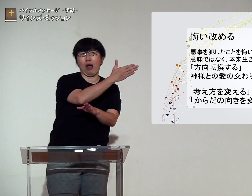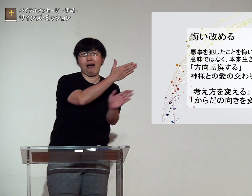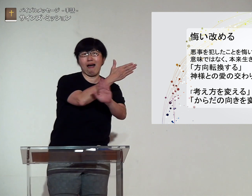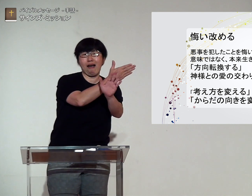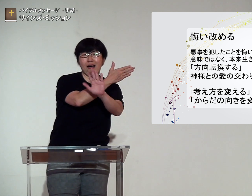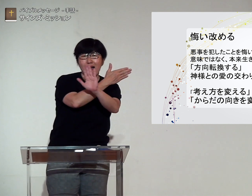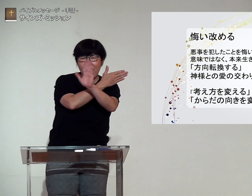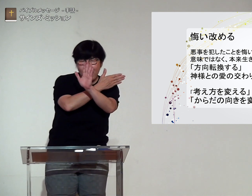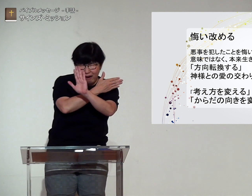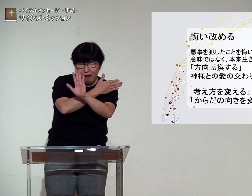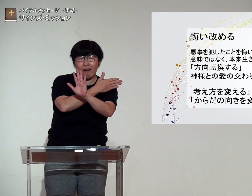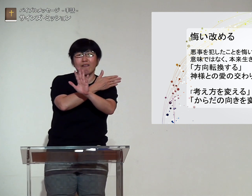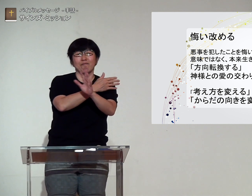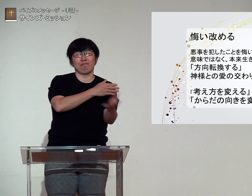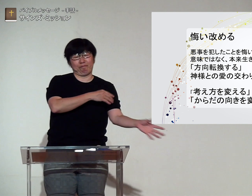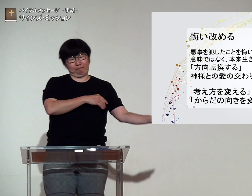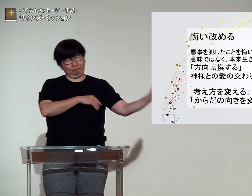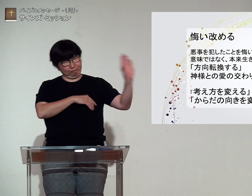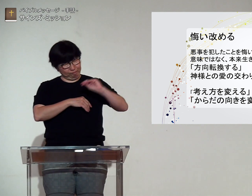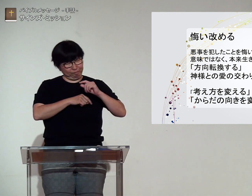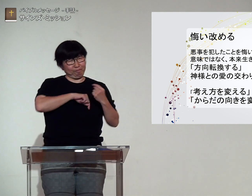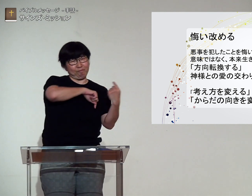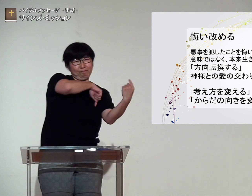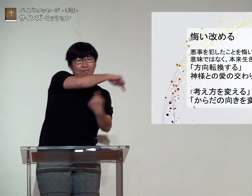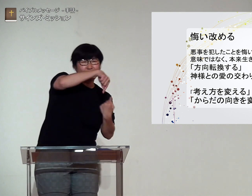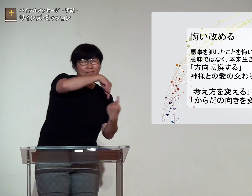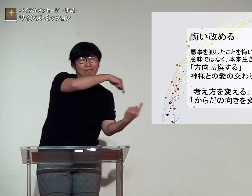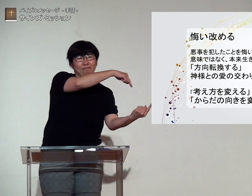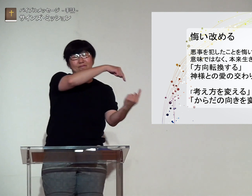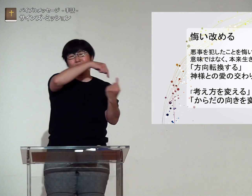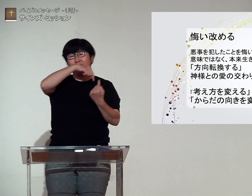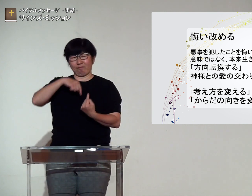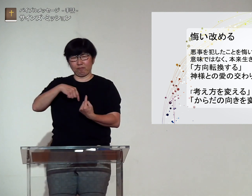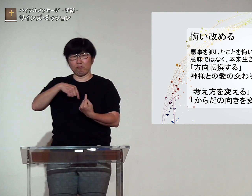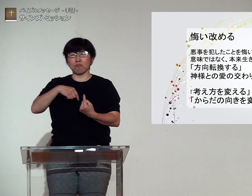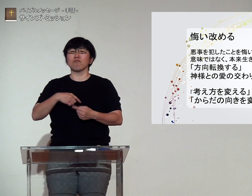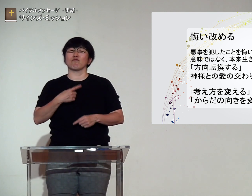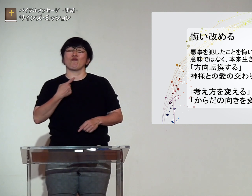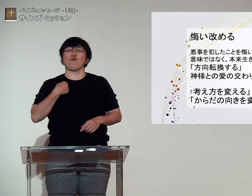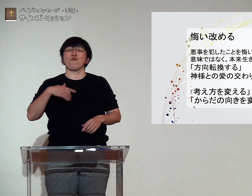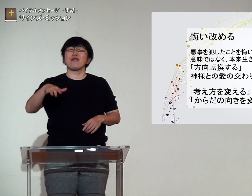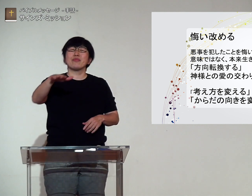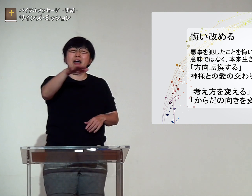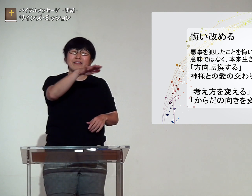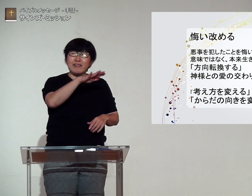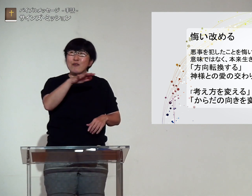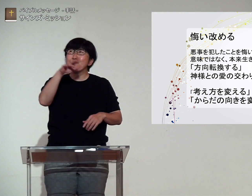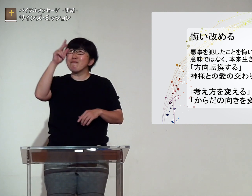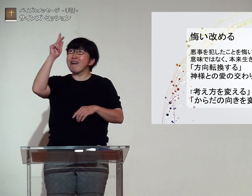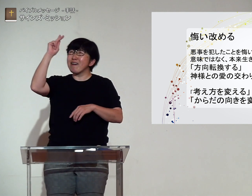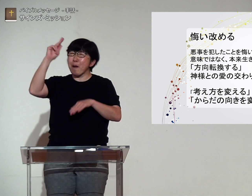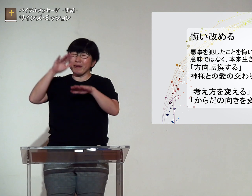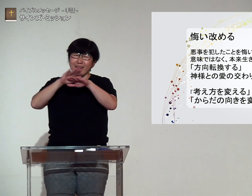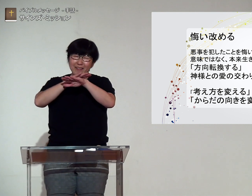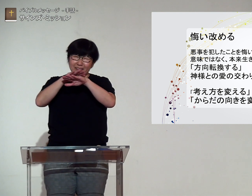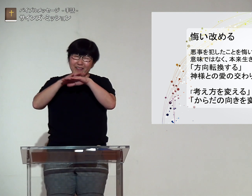危ない外れてますだから方向転換してもう一回戻るということです